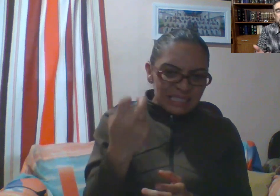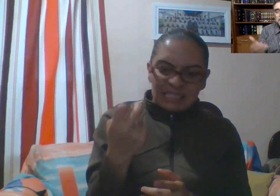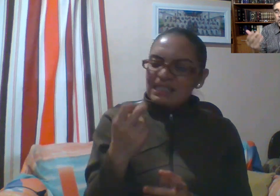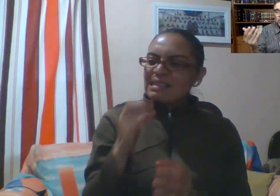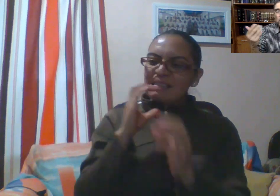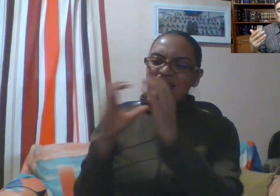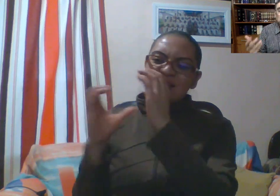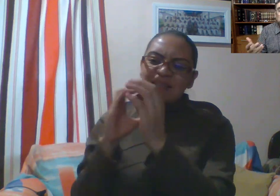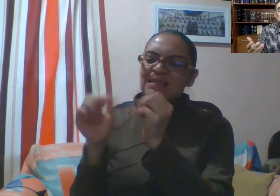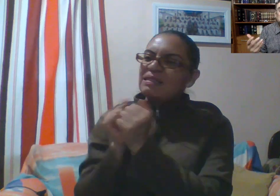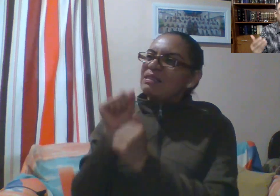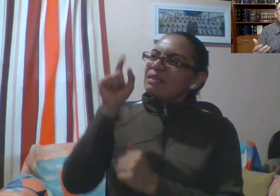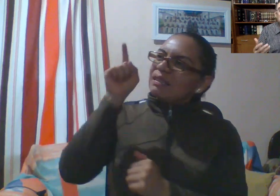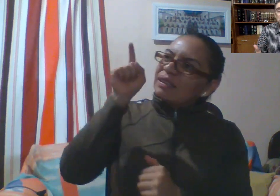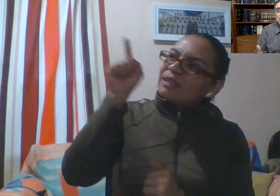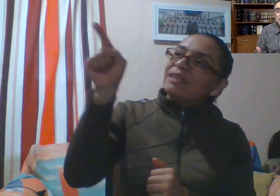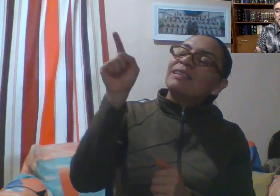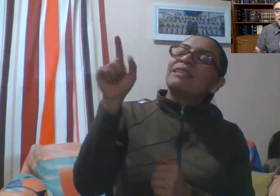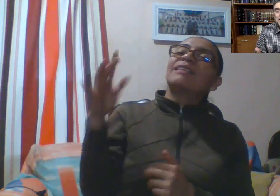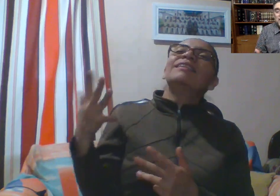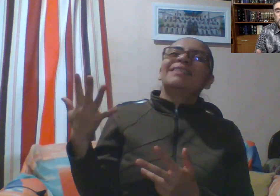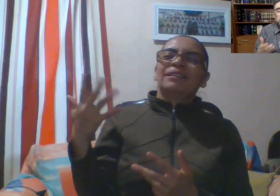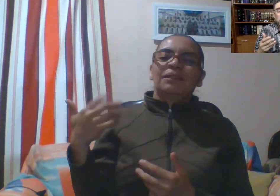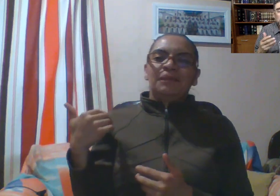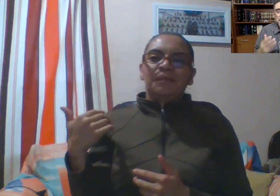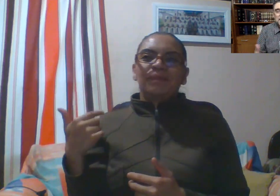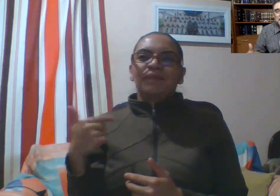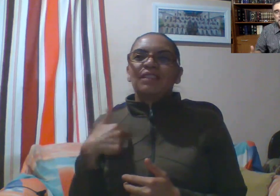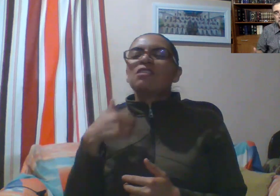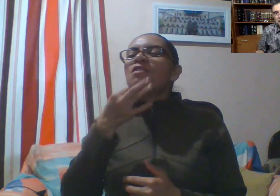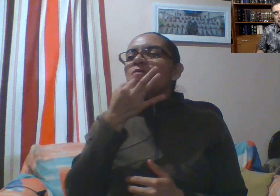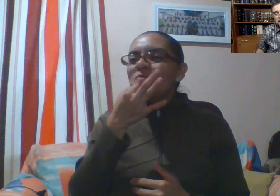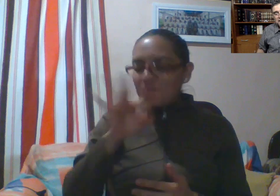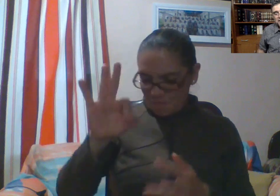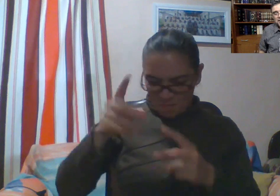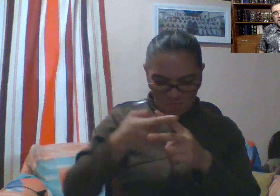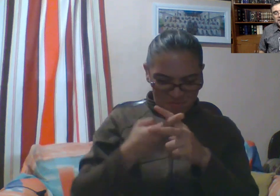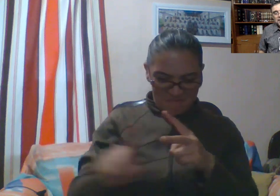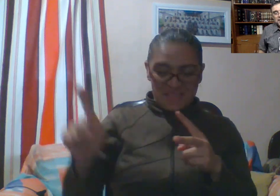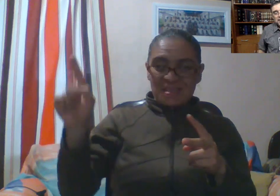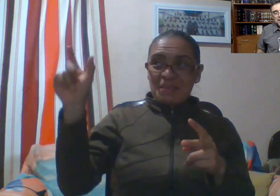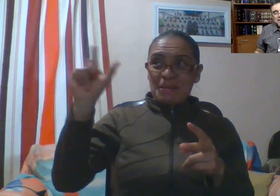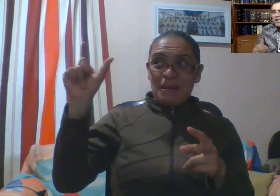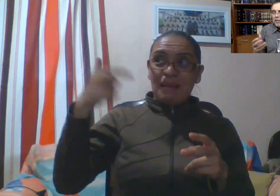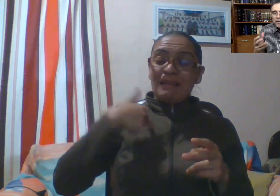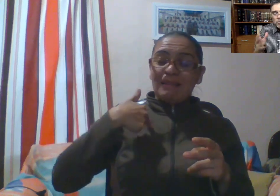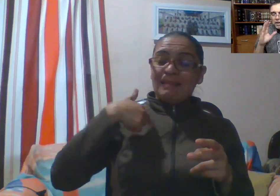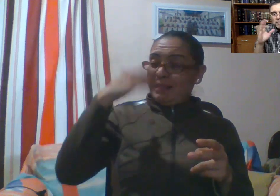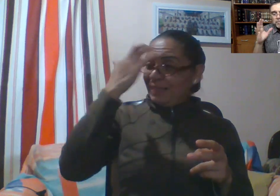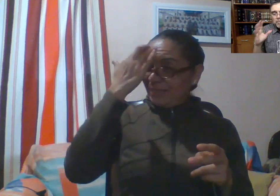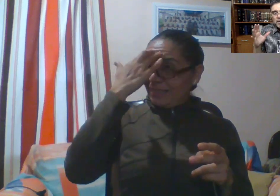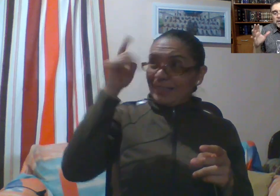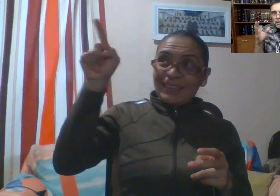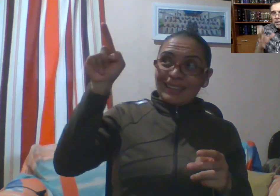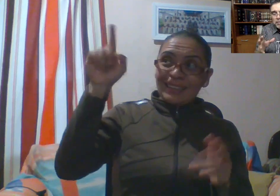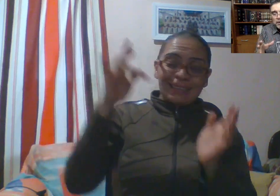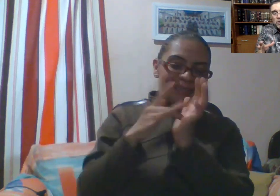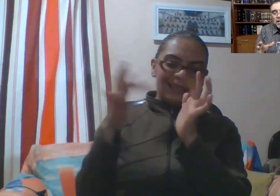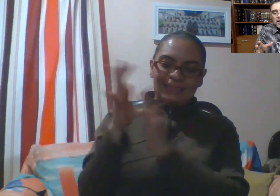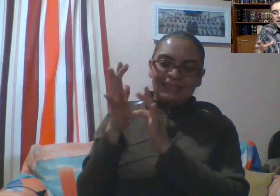Cuando conocí al carpintero de Belén, decía, comenzó la fiesta de mi vida. Así que, hermano, mira, mira, hermano, ya